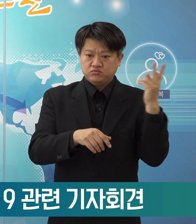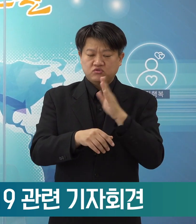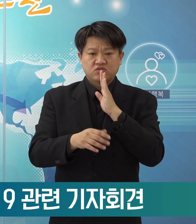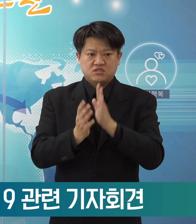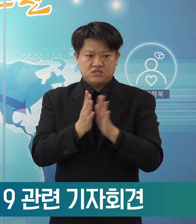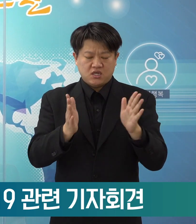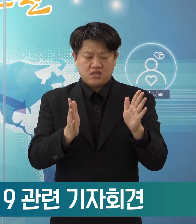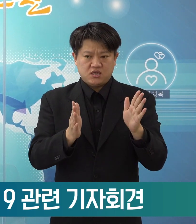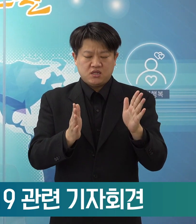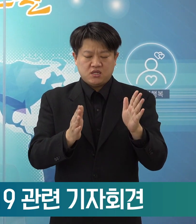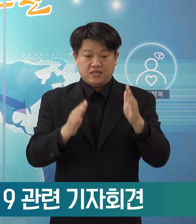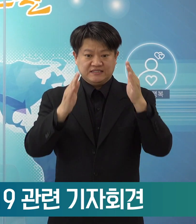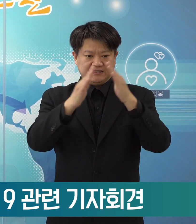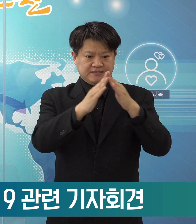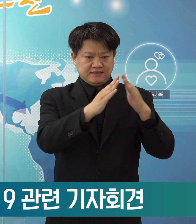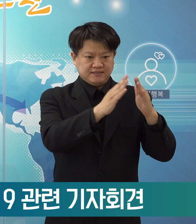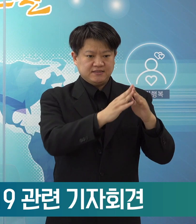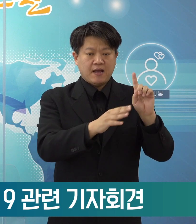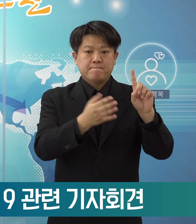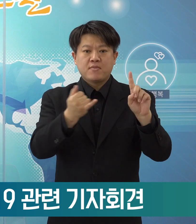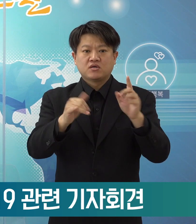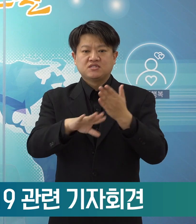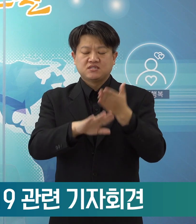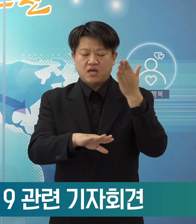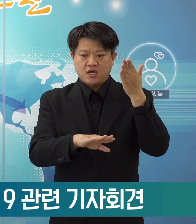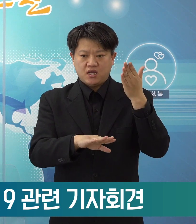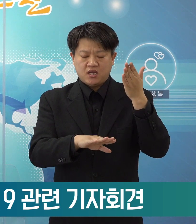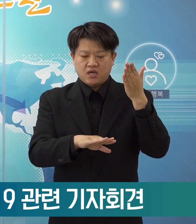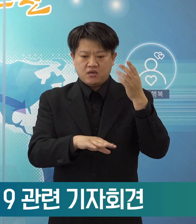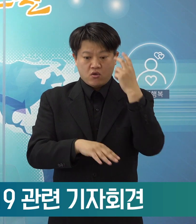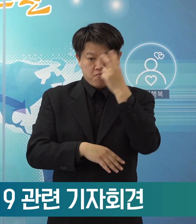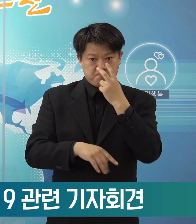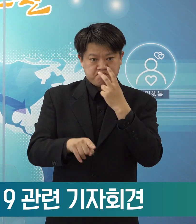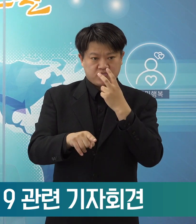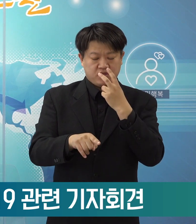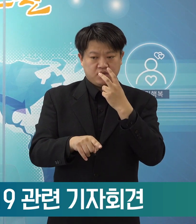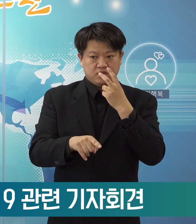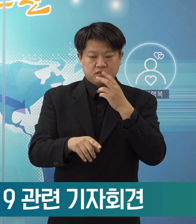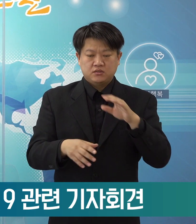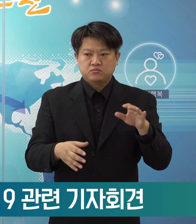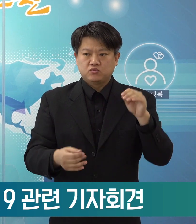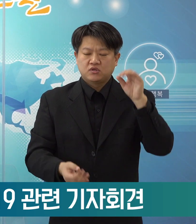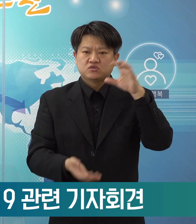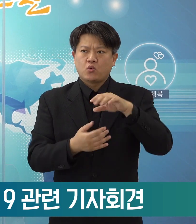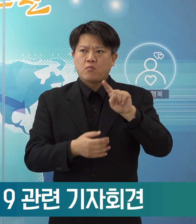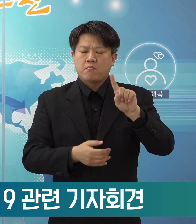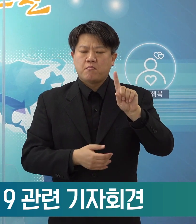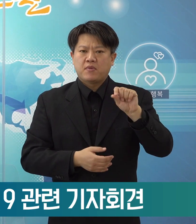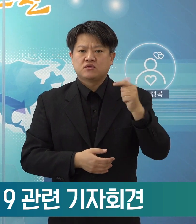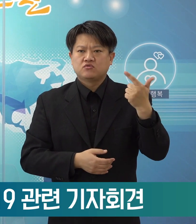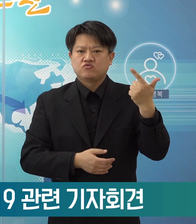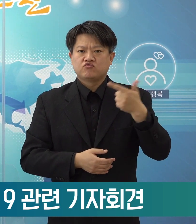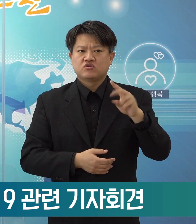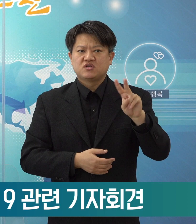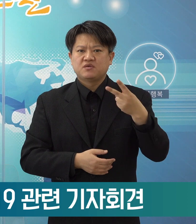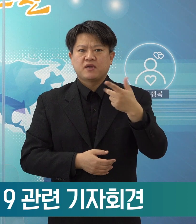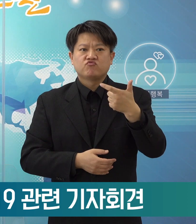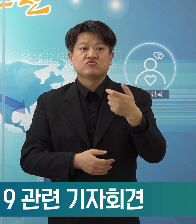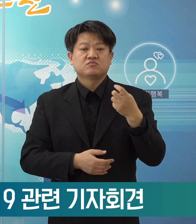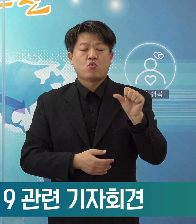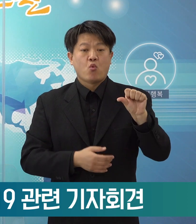한 명 이상 금체에 총 16,265명이